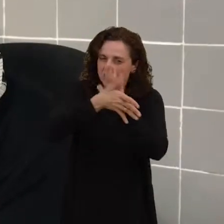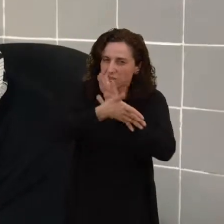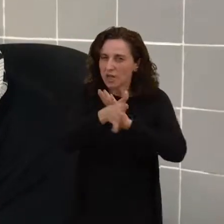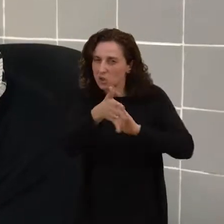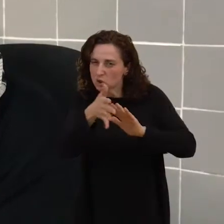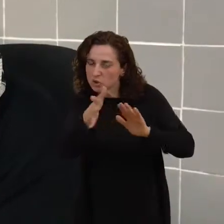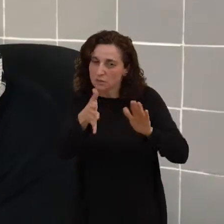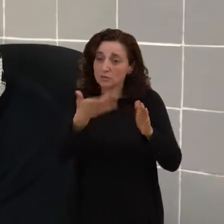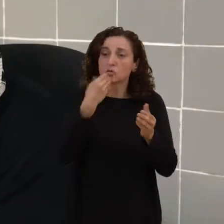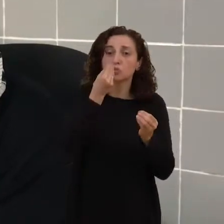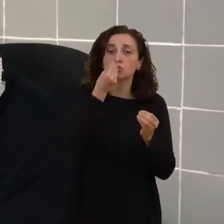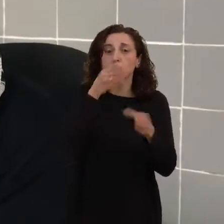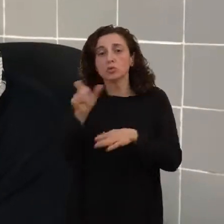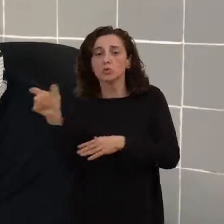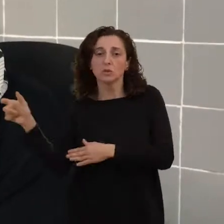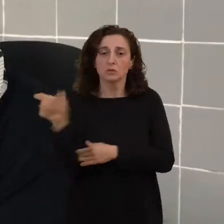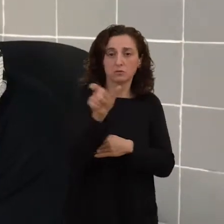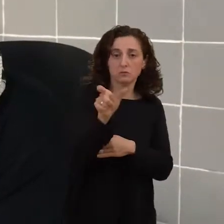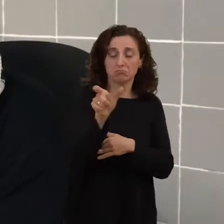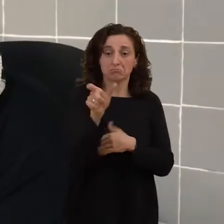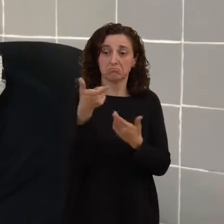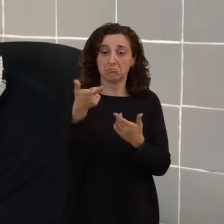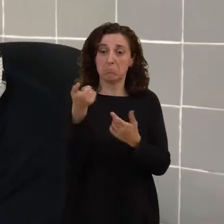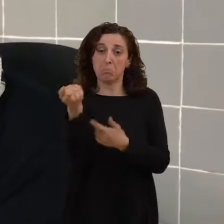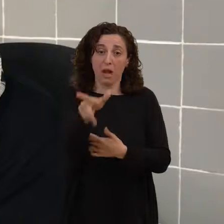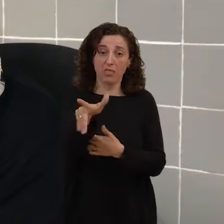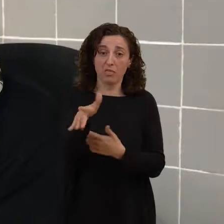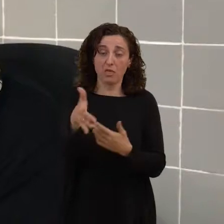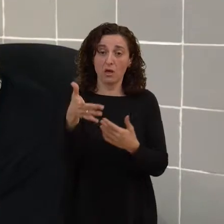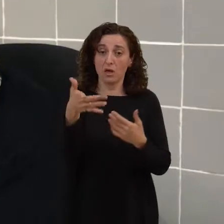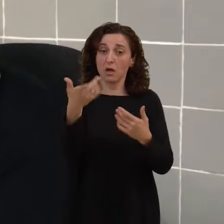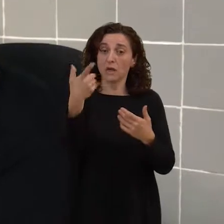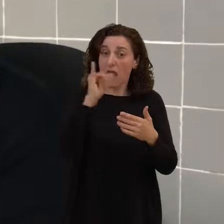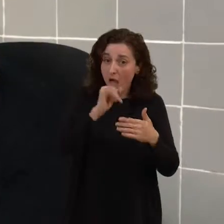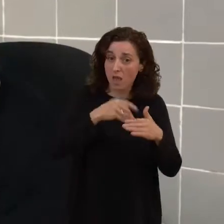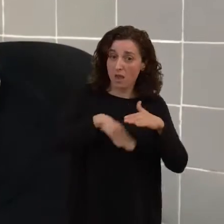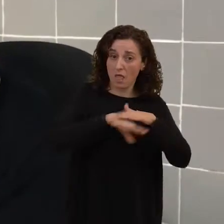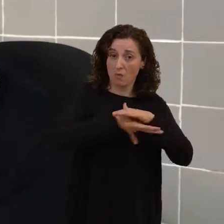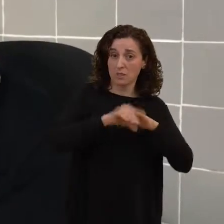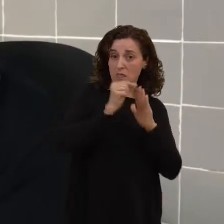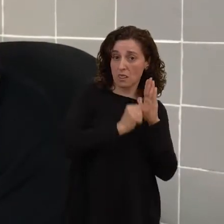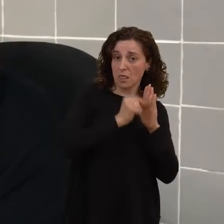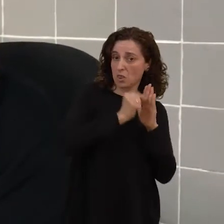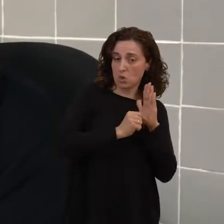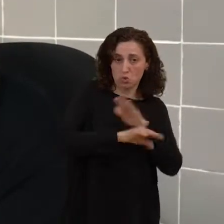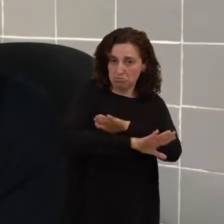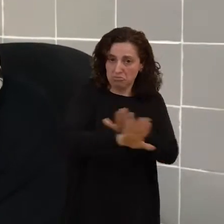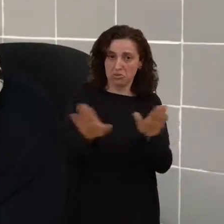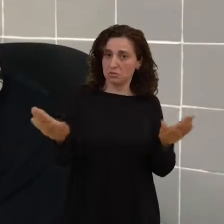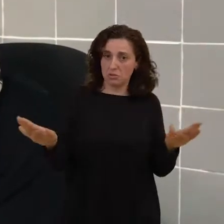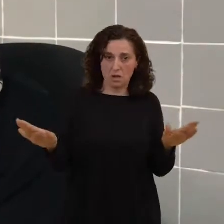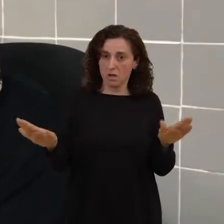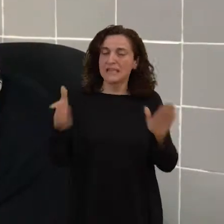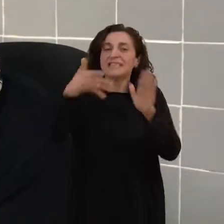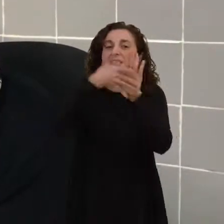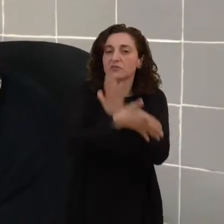lo sustituyes por otra cosa que sea parecida y que sepas que tienes en la base de datos y ya está, y que tenga el mismo significado,